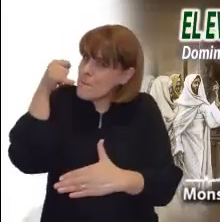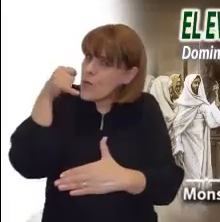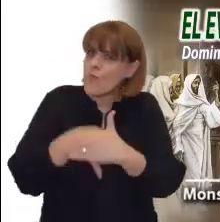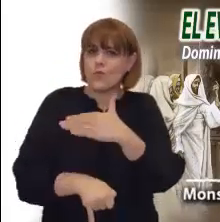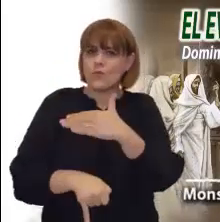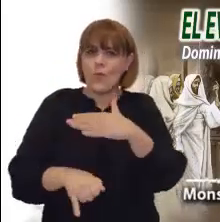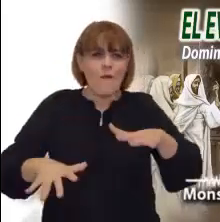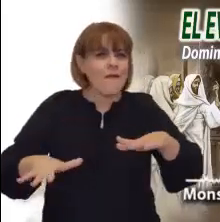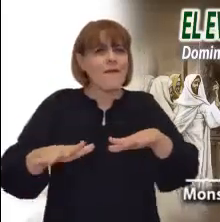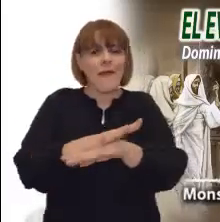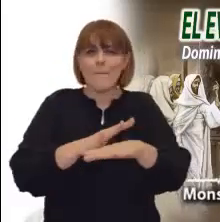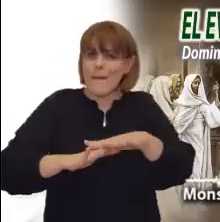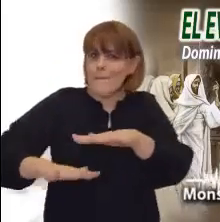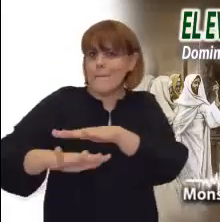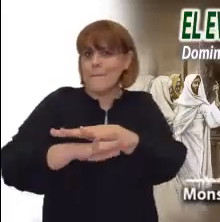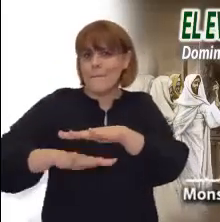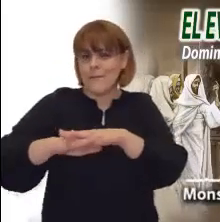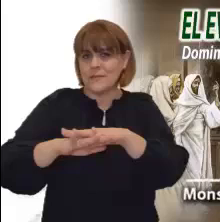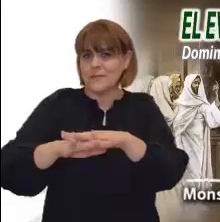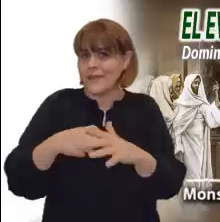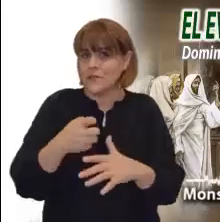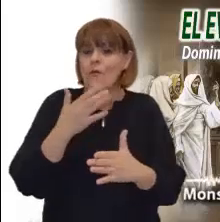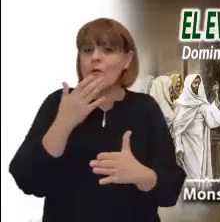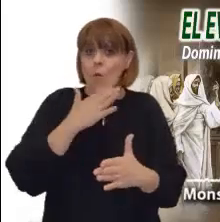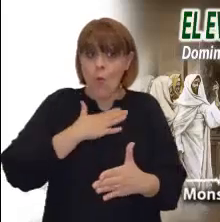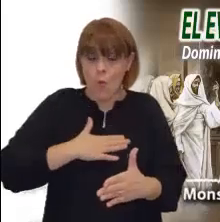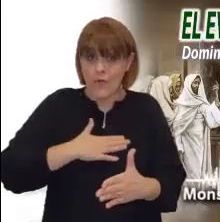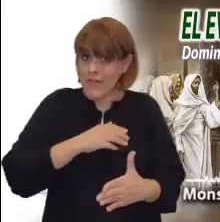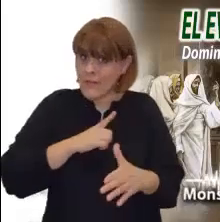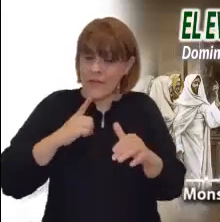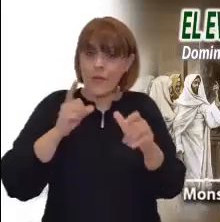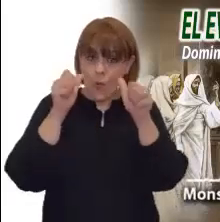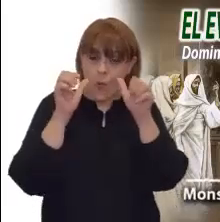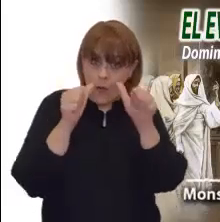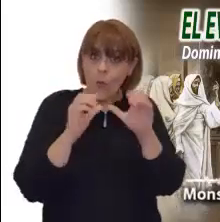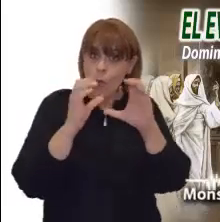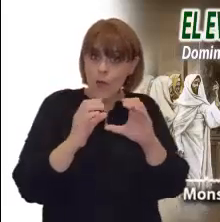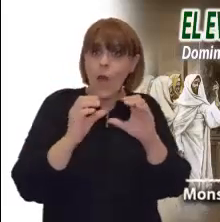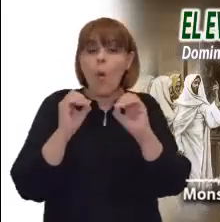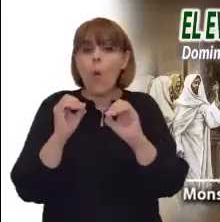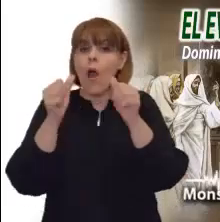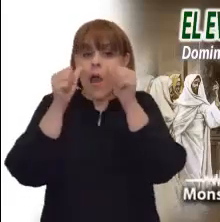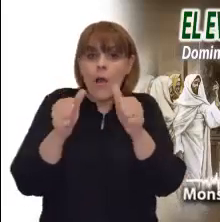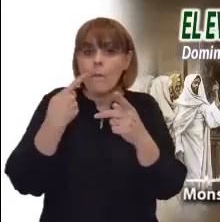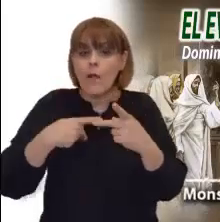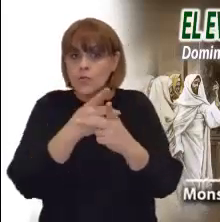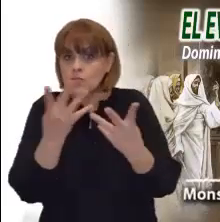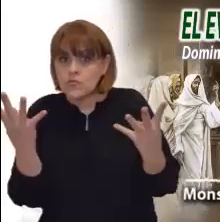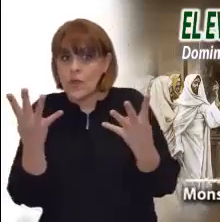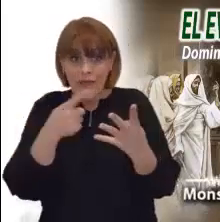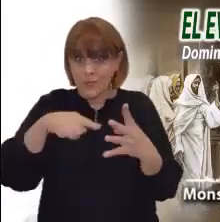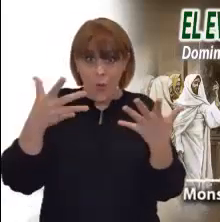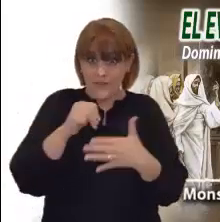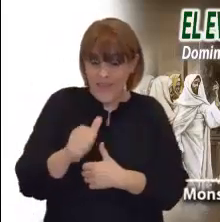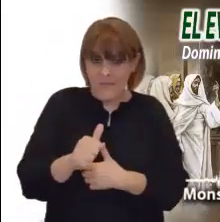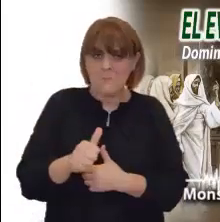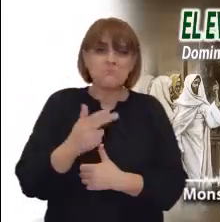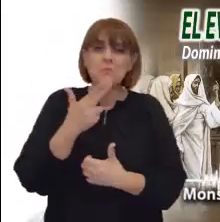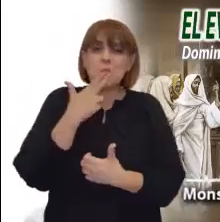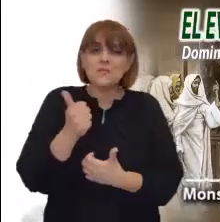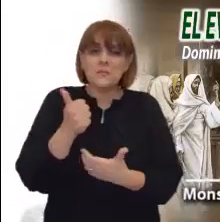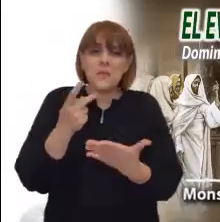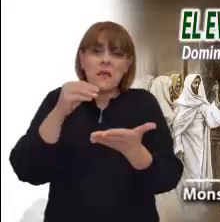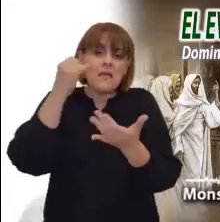Ser discípulo de Jesús implica vivir de acuerdo a sus criterios en todos los